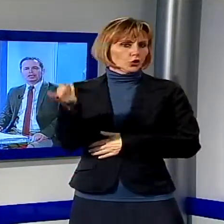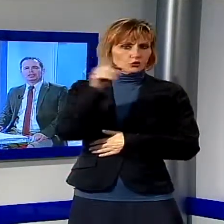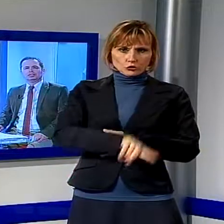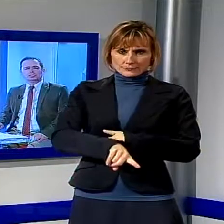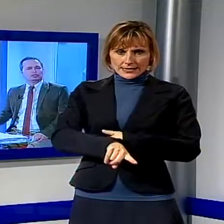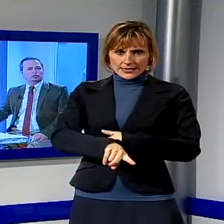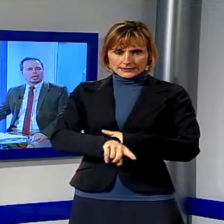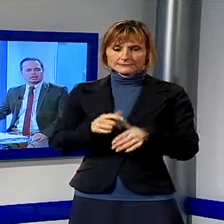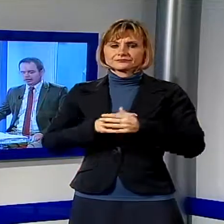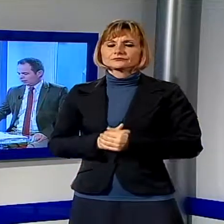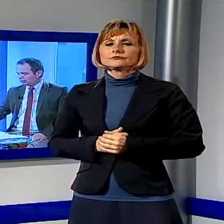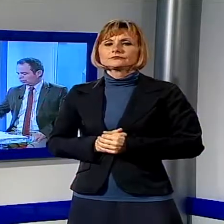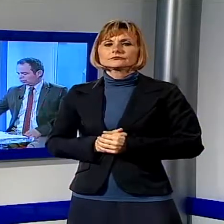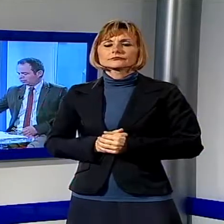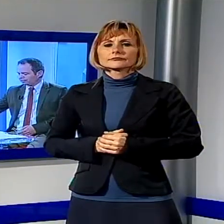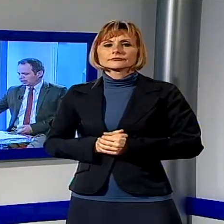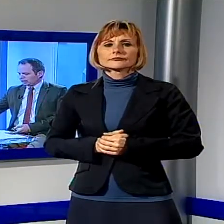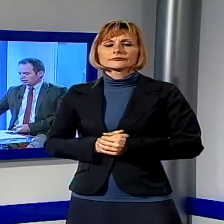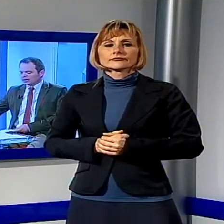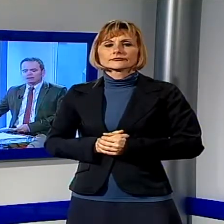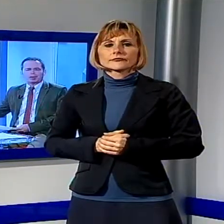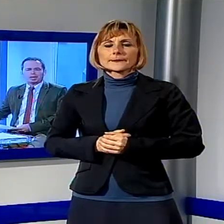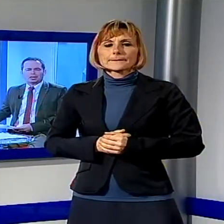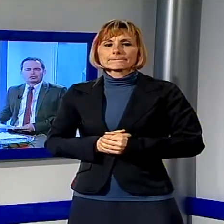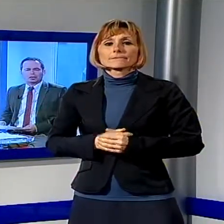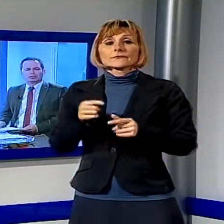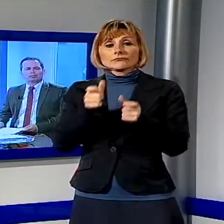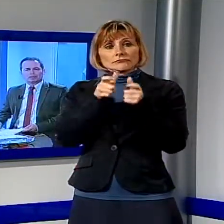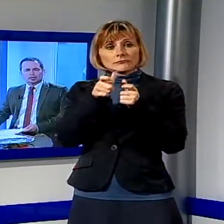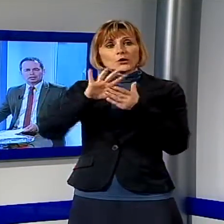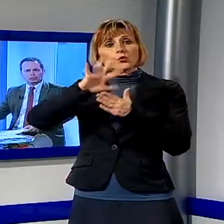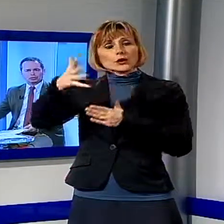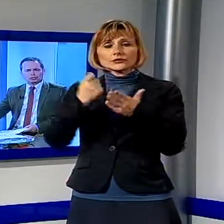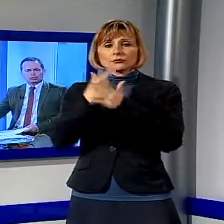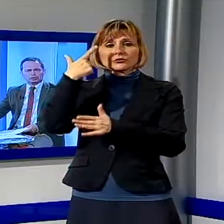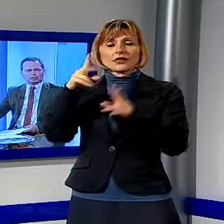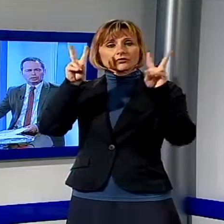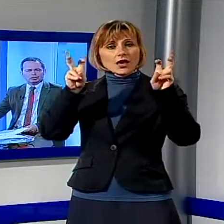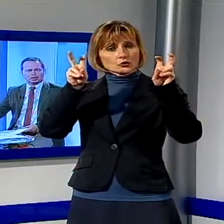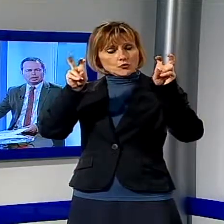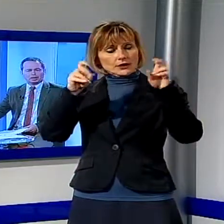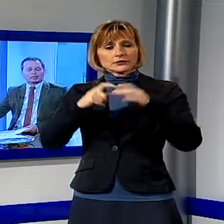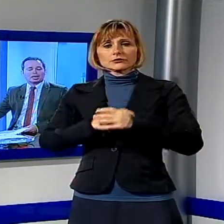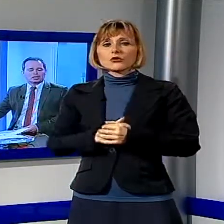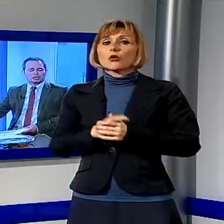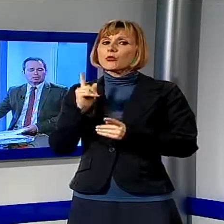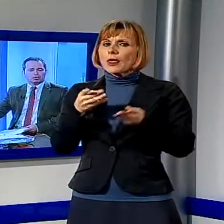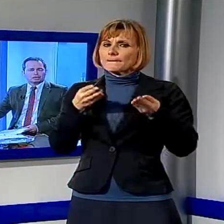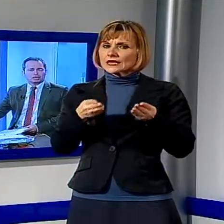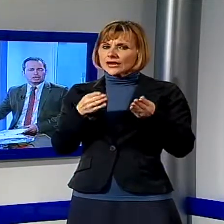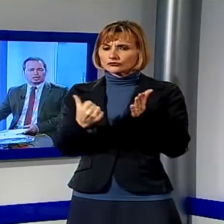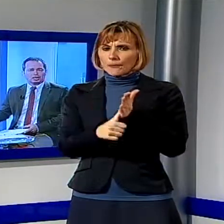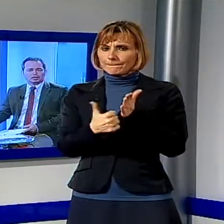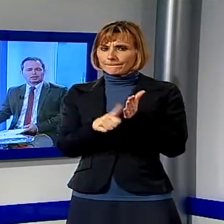nelle edizioni di domani del TG Noi. Adesso andiamo a parlare di un altro importante argomento di questi giorni, la minaccia delle